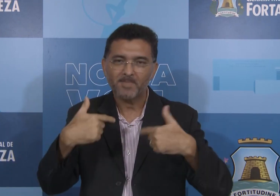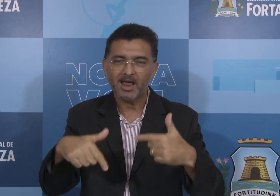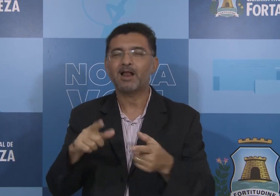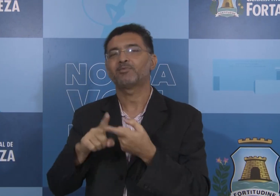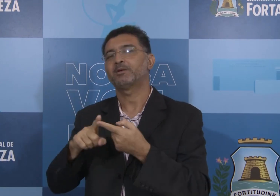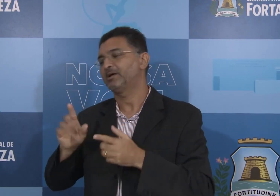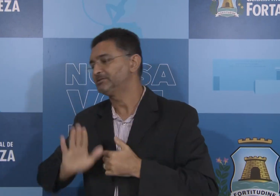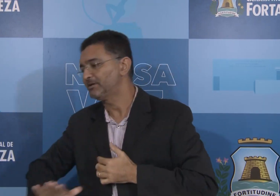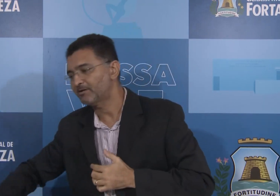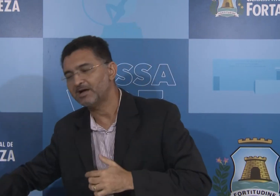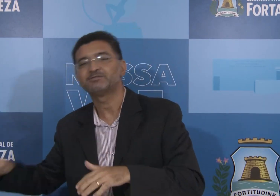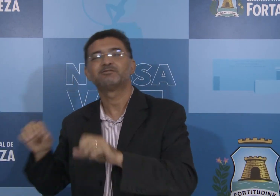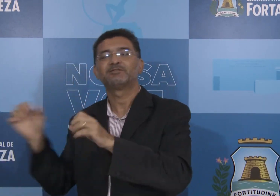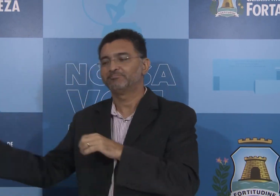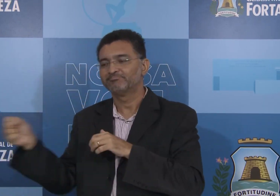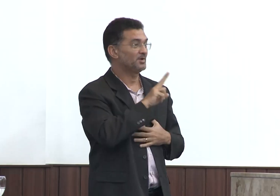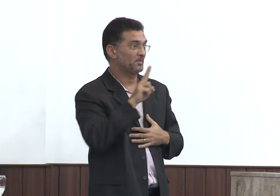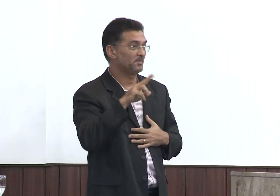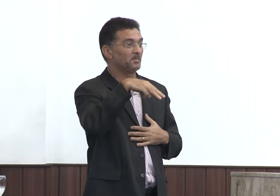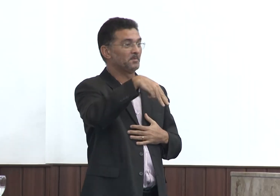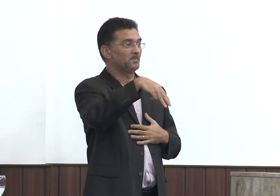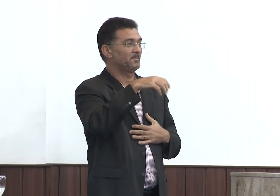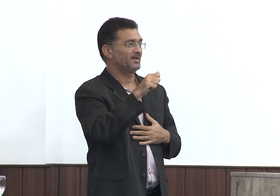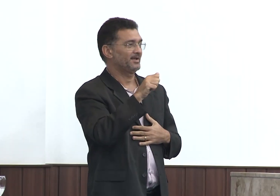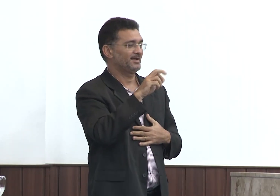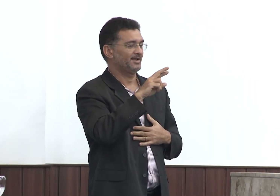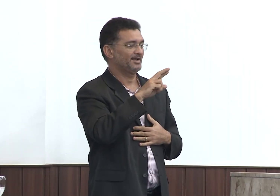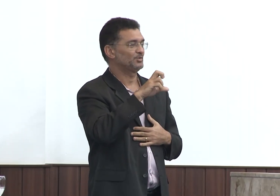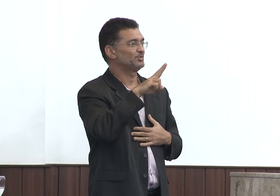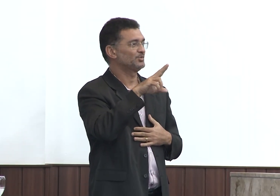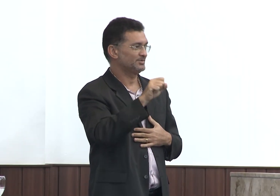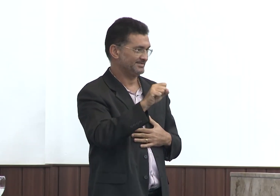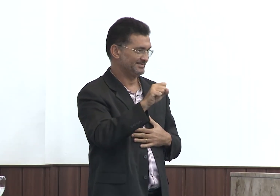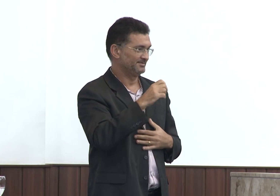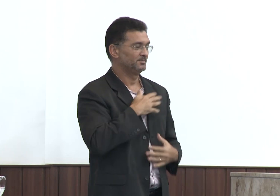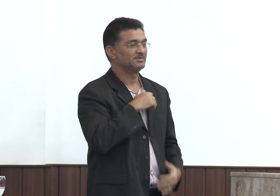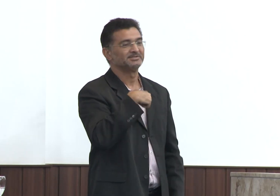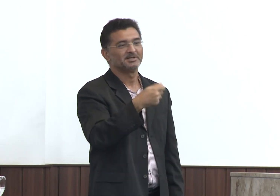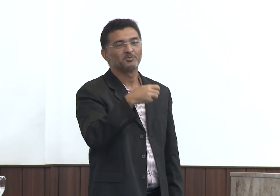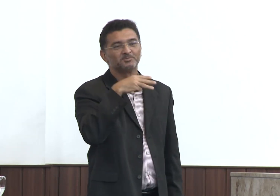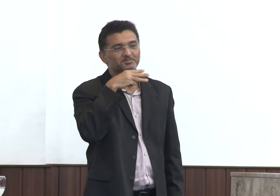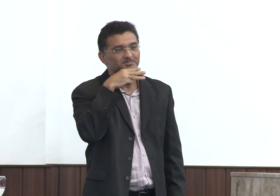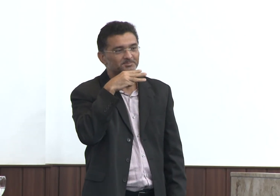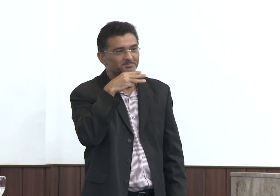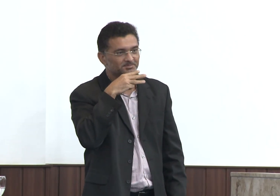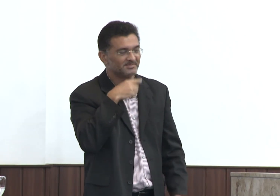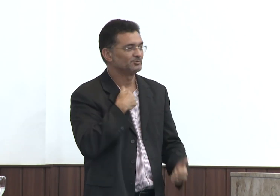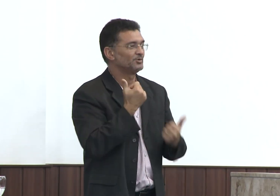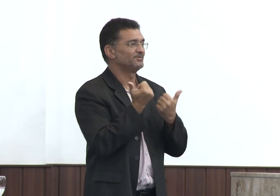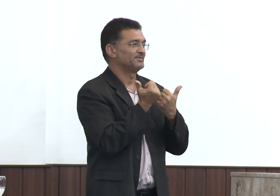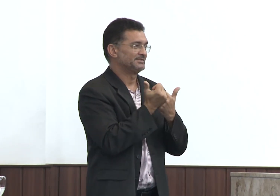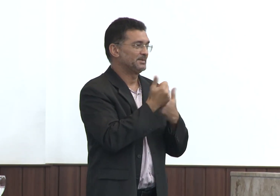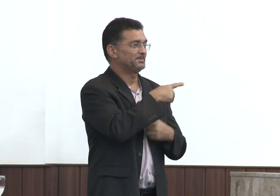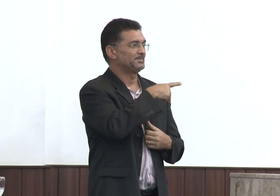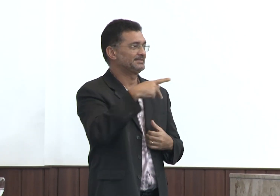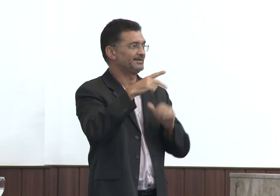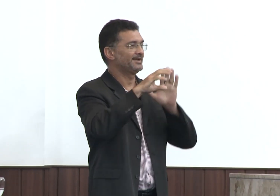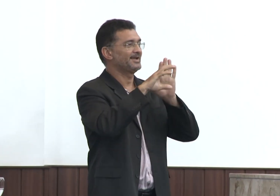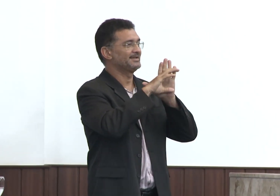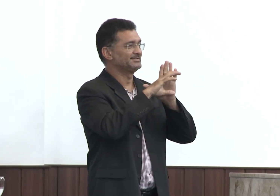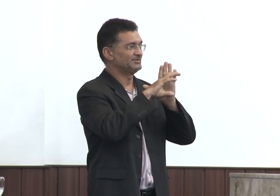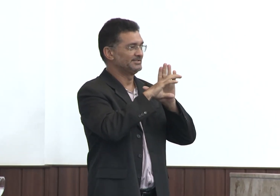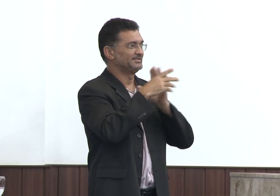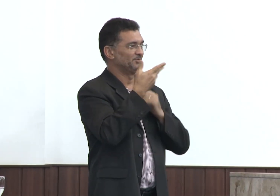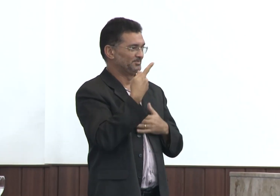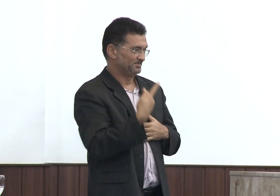surdas daqui do estado do Ceará. O vice-presidente ainda destacou que o Dia Nacional dos Surdos marca a